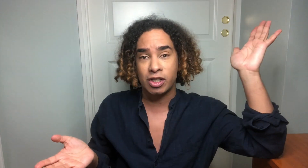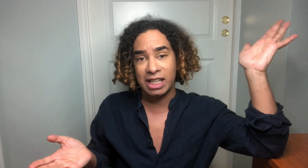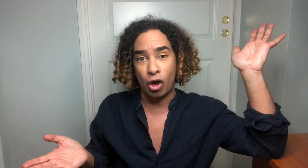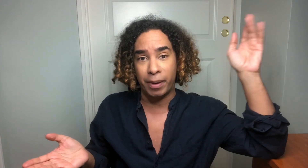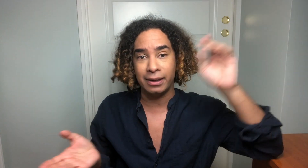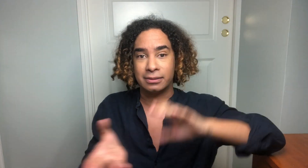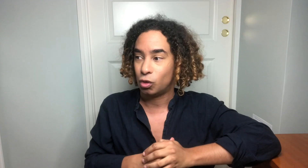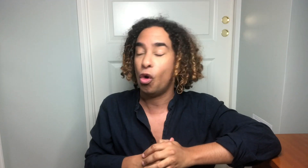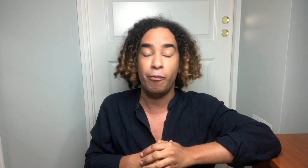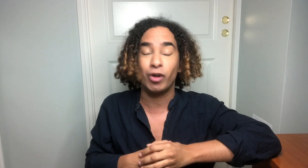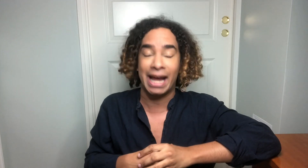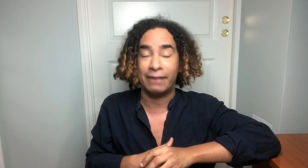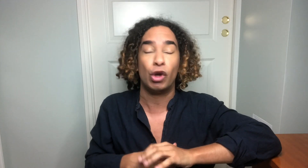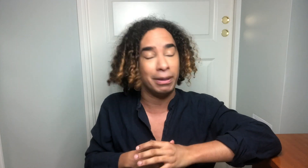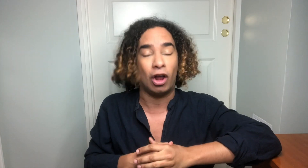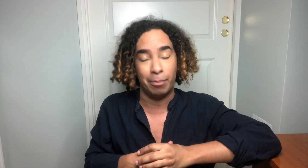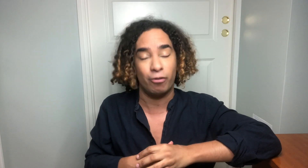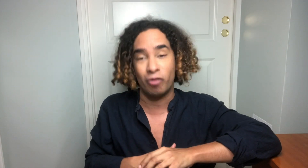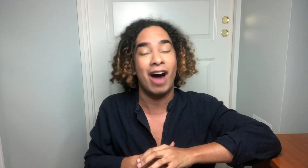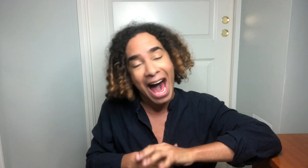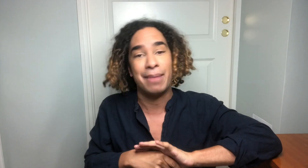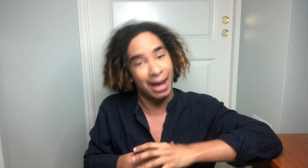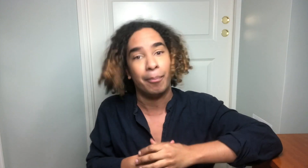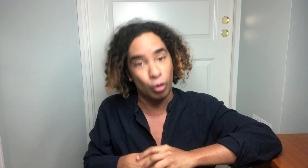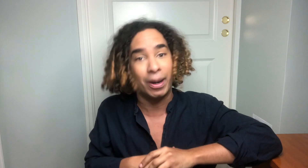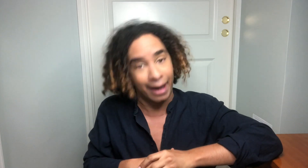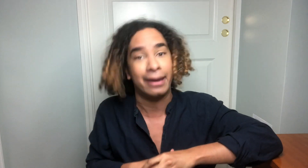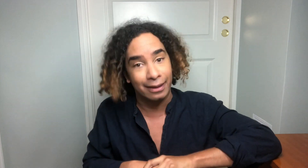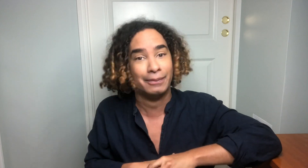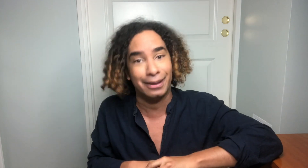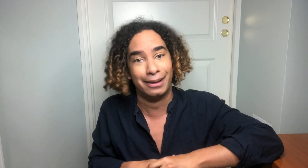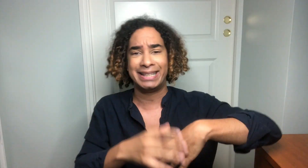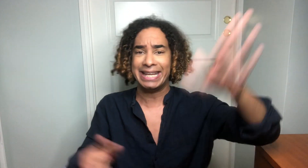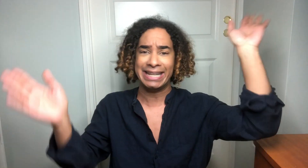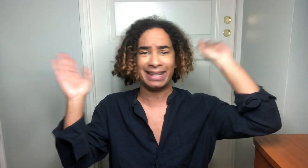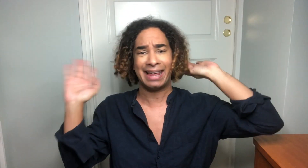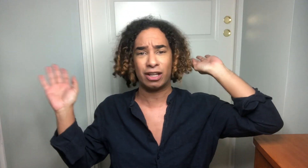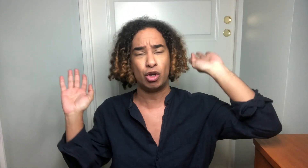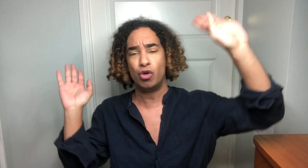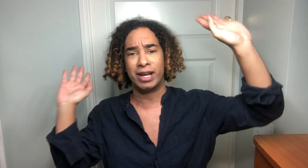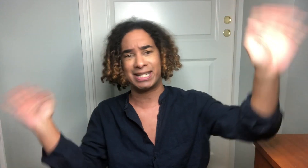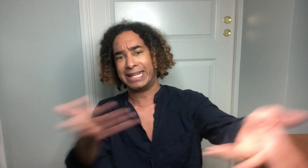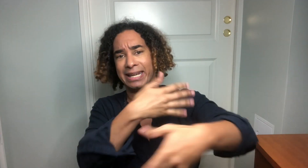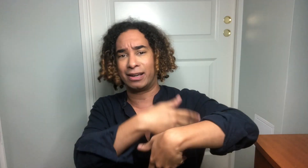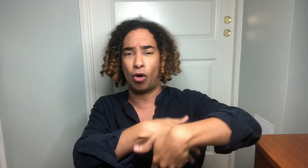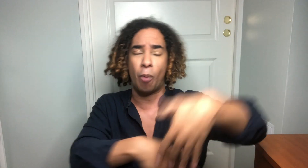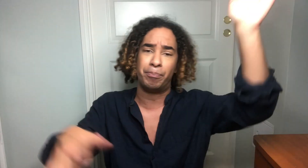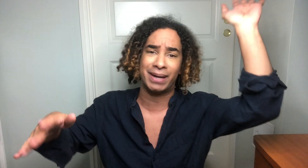skiløperen. Hun fortjener en gullmedalje bare for å være med på det opplegget her. drit i det der kuleski-hopp